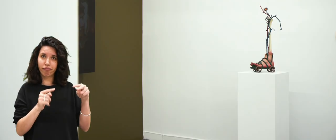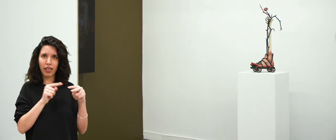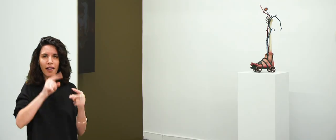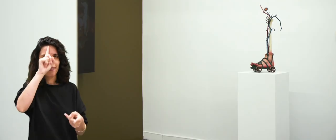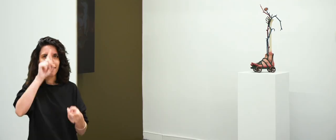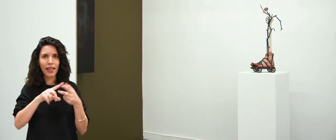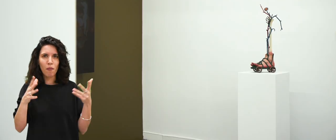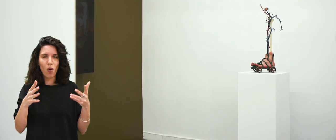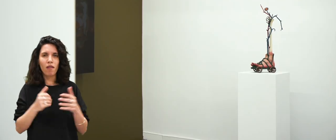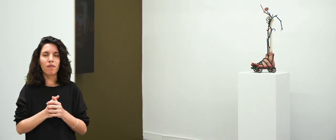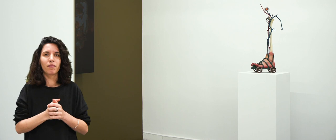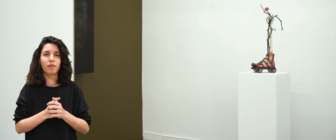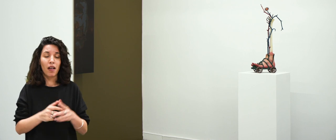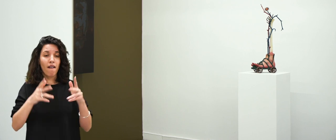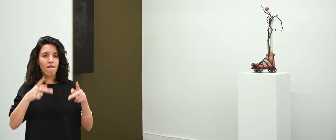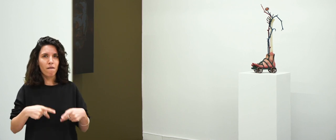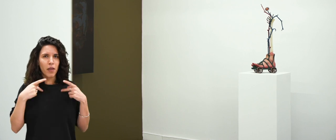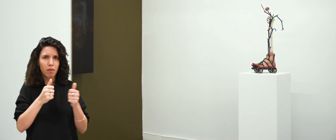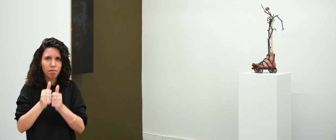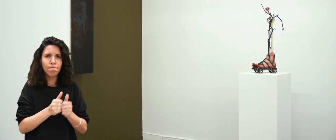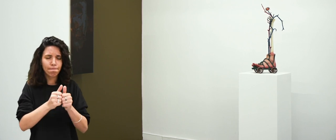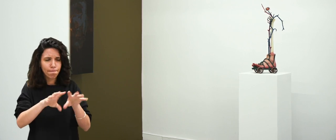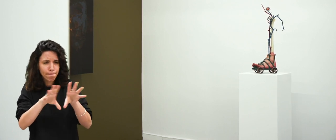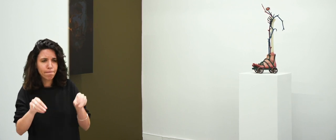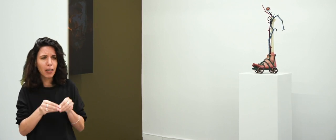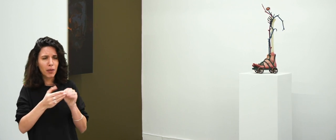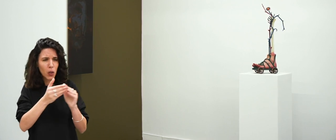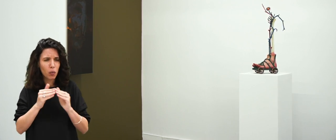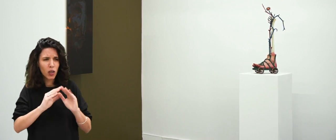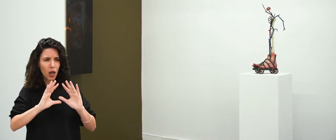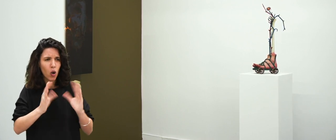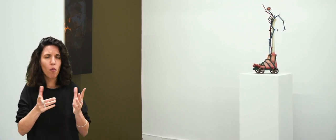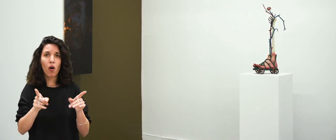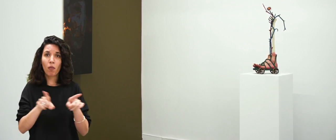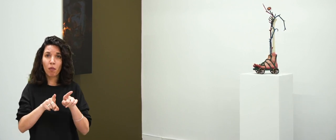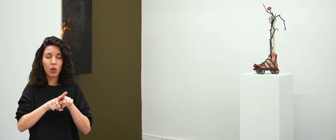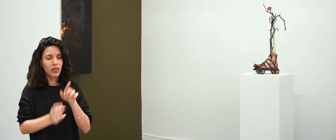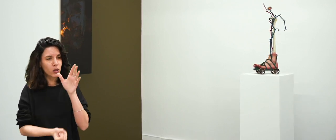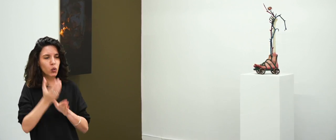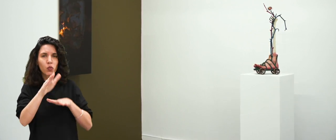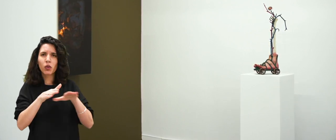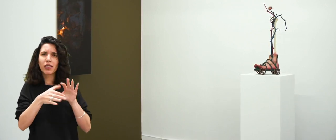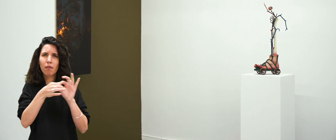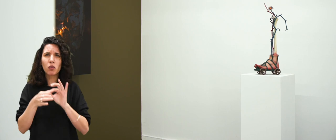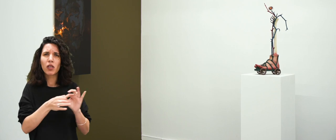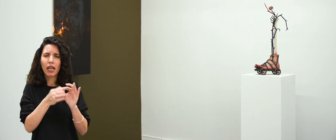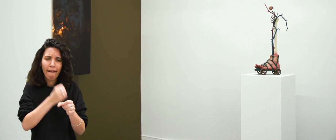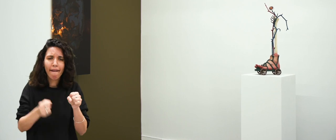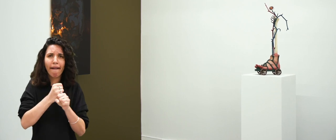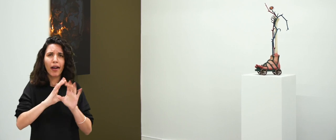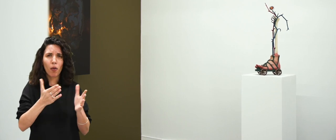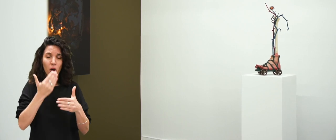qui aborde les manières de faire famille, de faire communauté, de vivre ensemble, de la manière dont on crée des nouveaux systèmes de solidarité